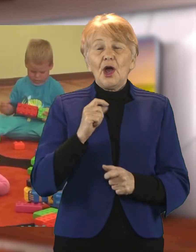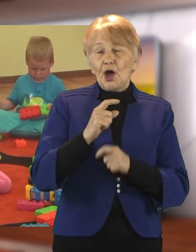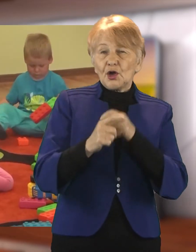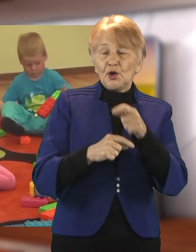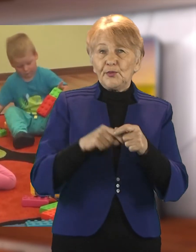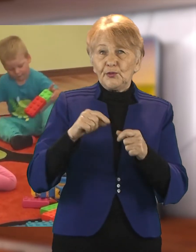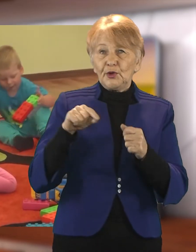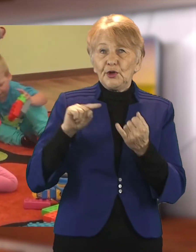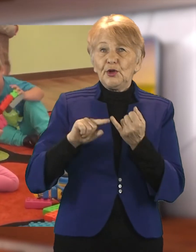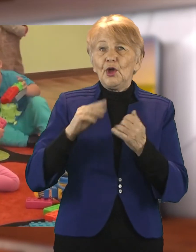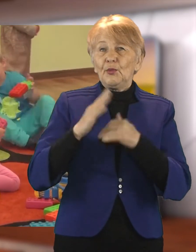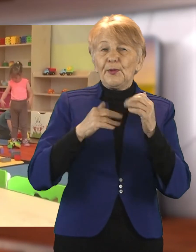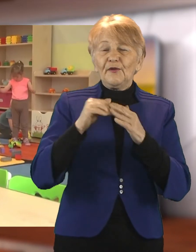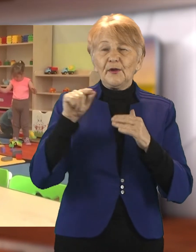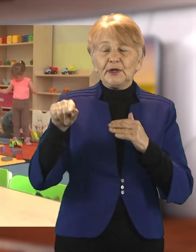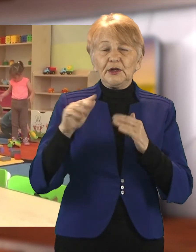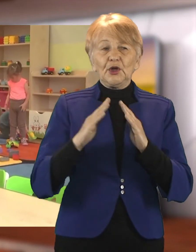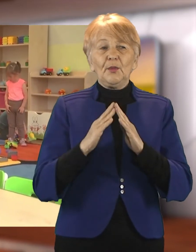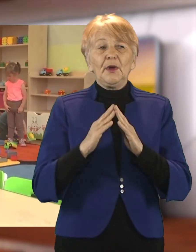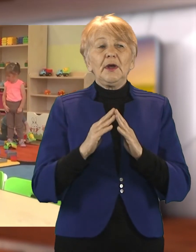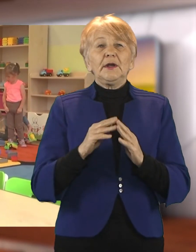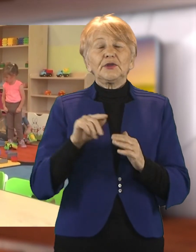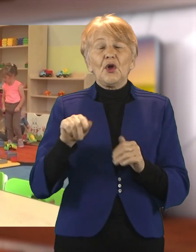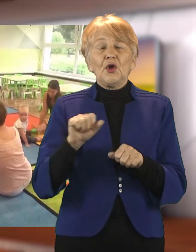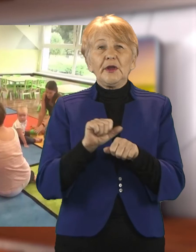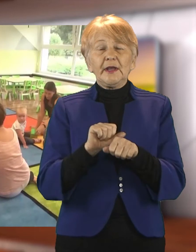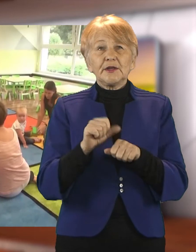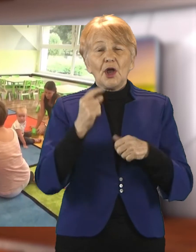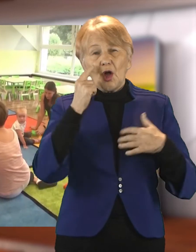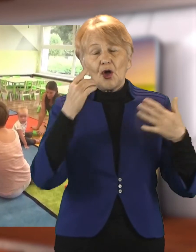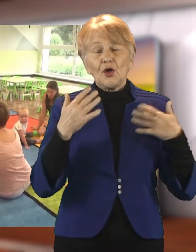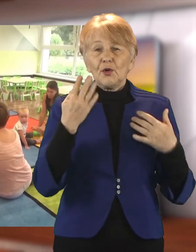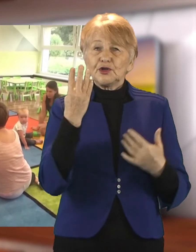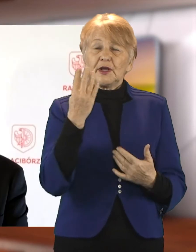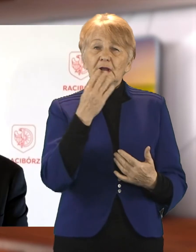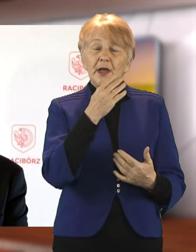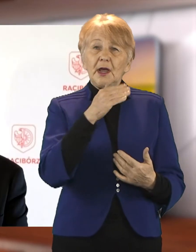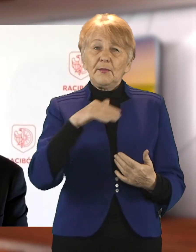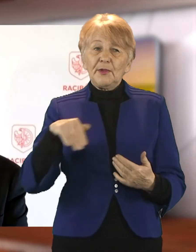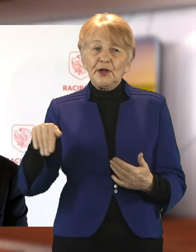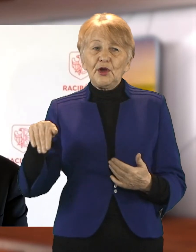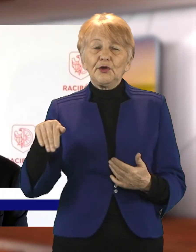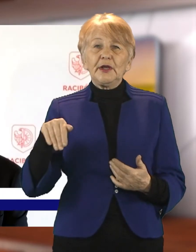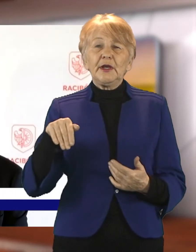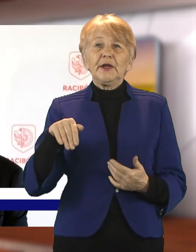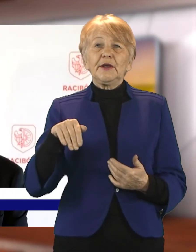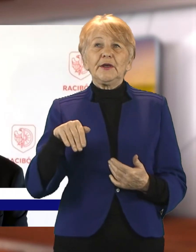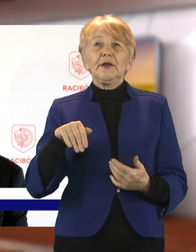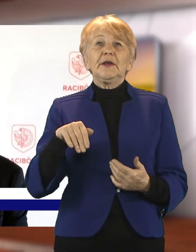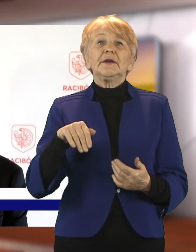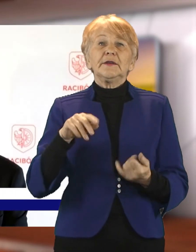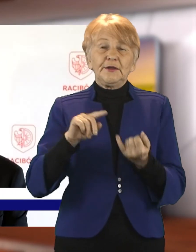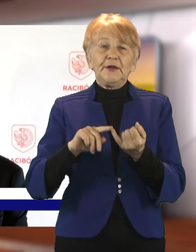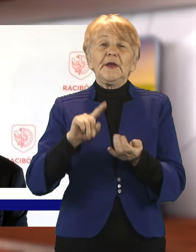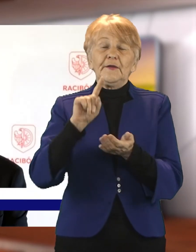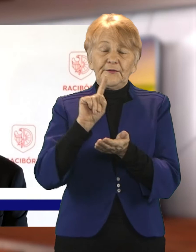podejmie się budowy nowego żłobka. Inwestycja ta opiewa na kwotę ponad 4 milionów. 4 miliony, niecałe